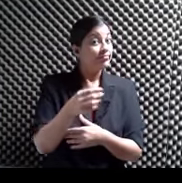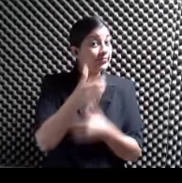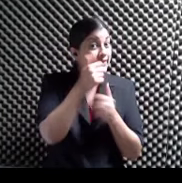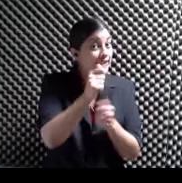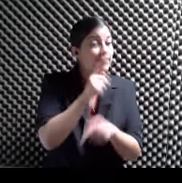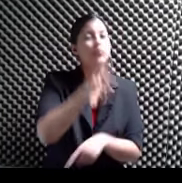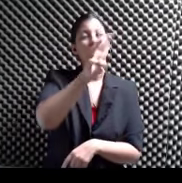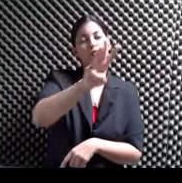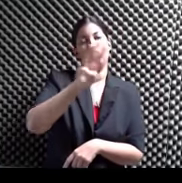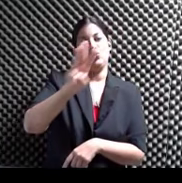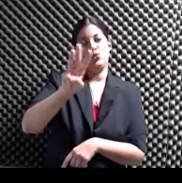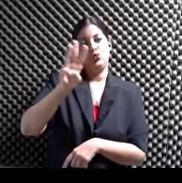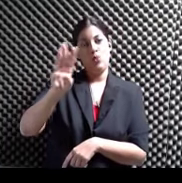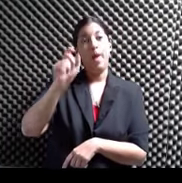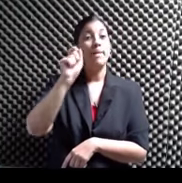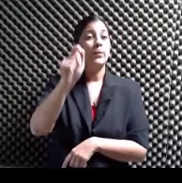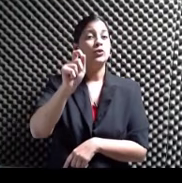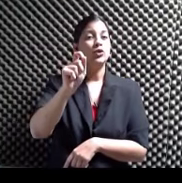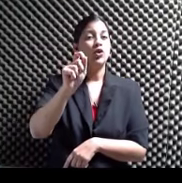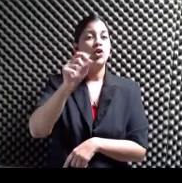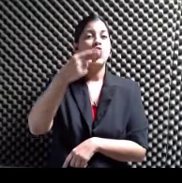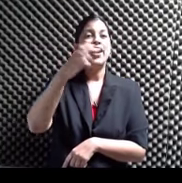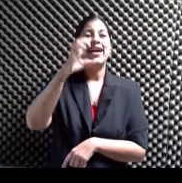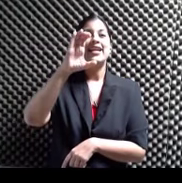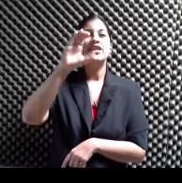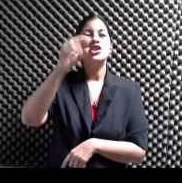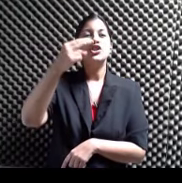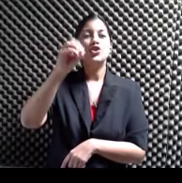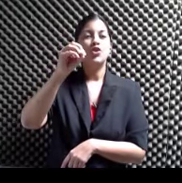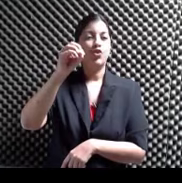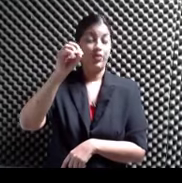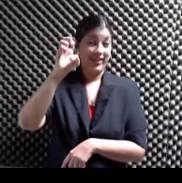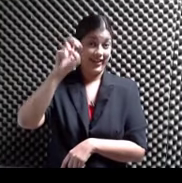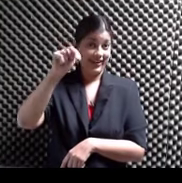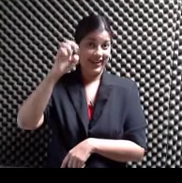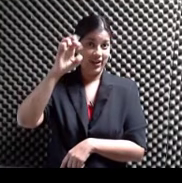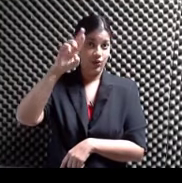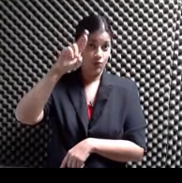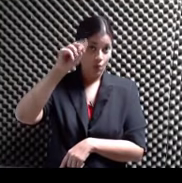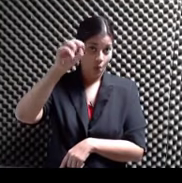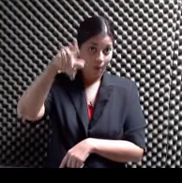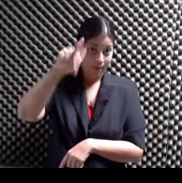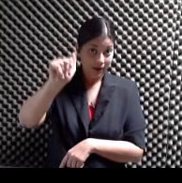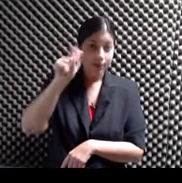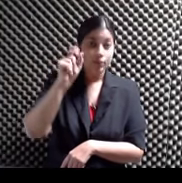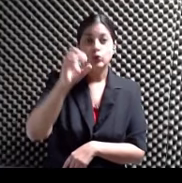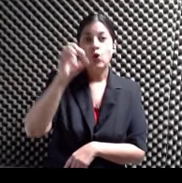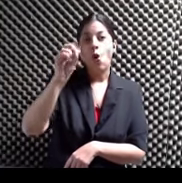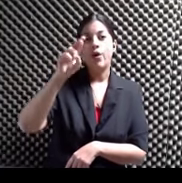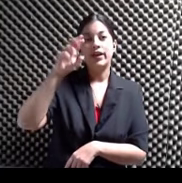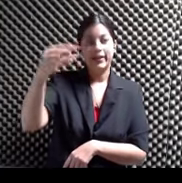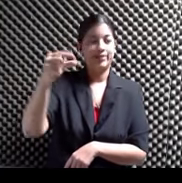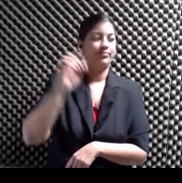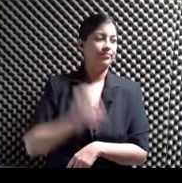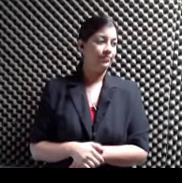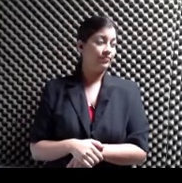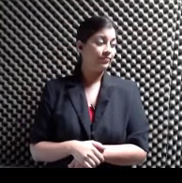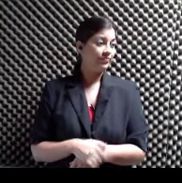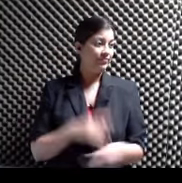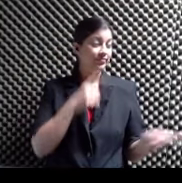.hechoeneuropa.org Así que apúntalo ahí Y la muestra de películas que se